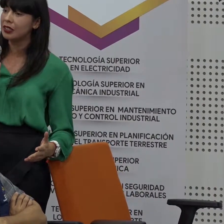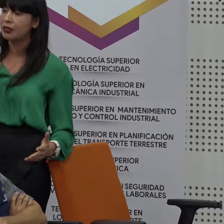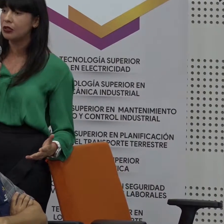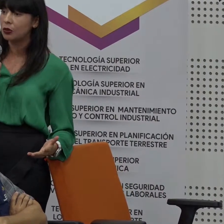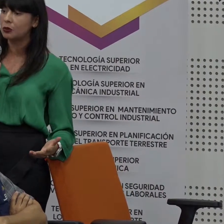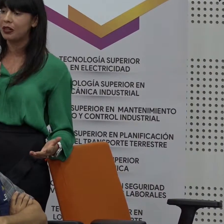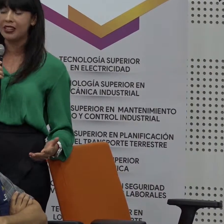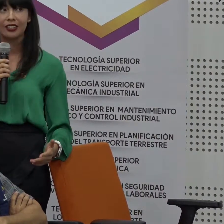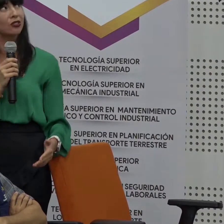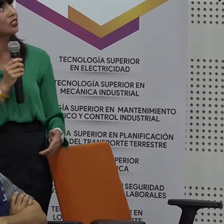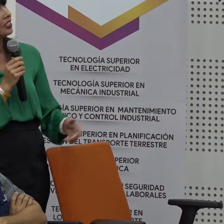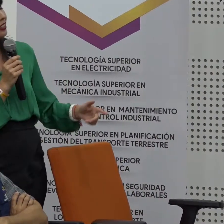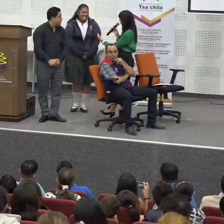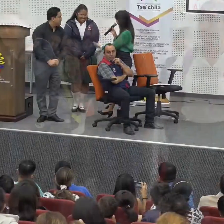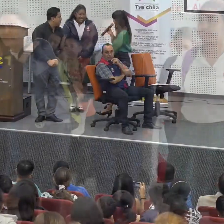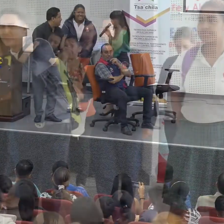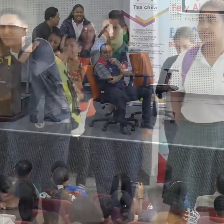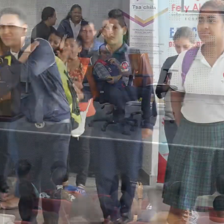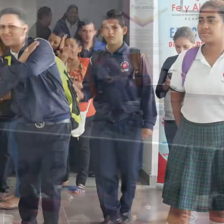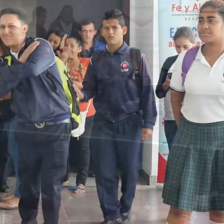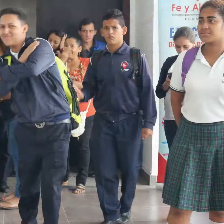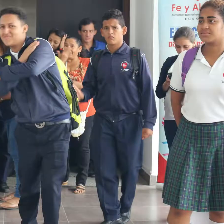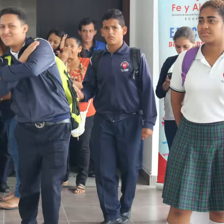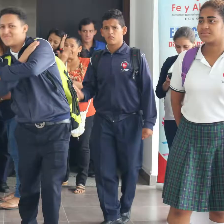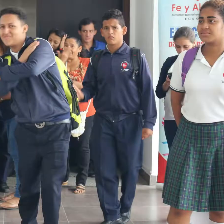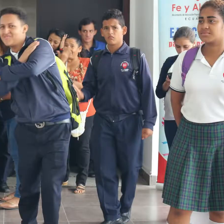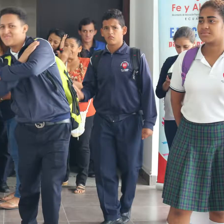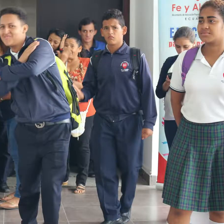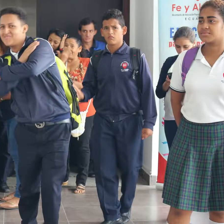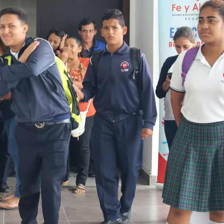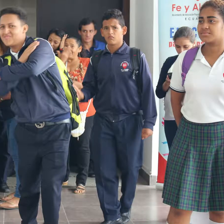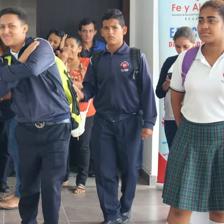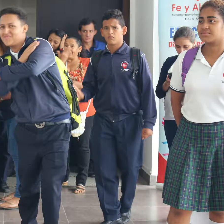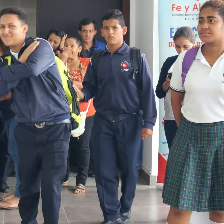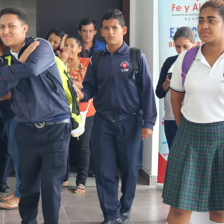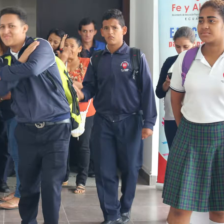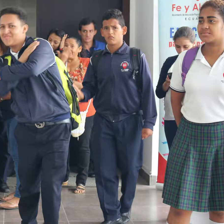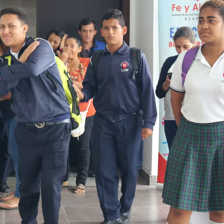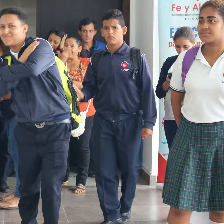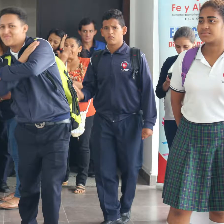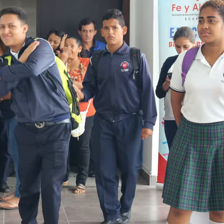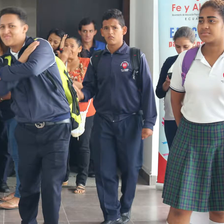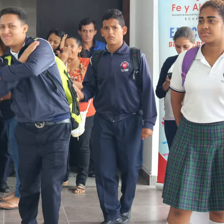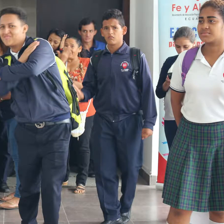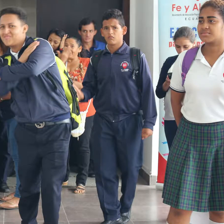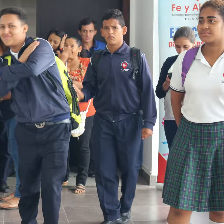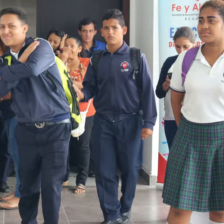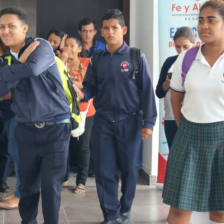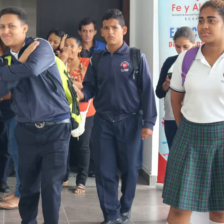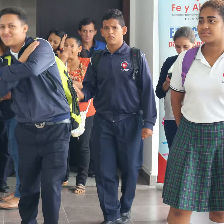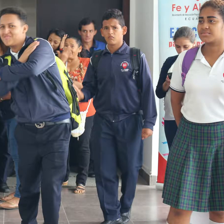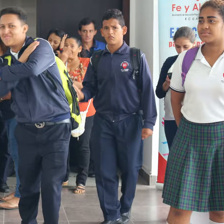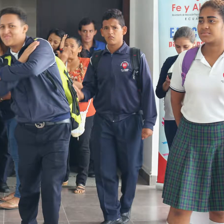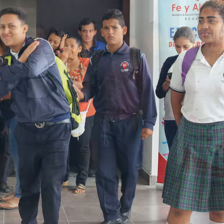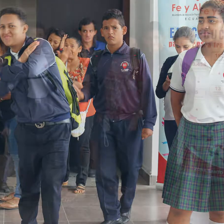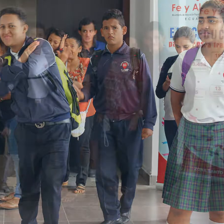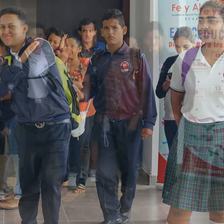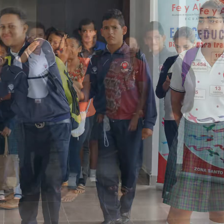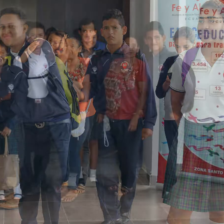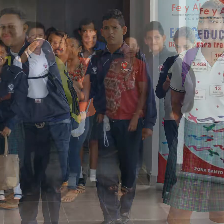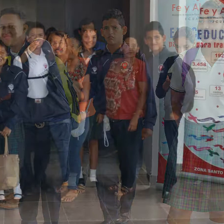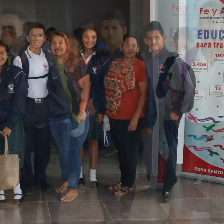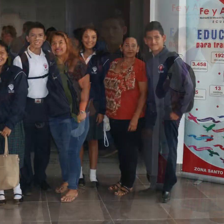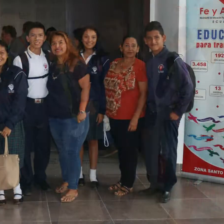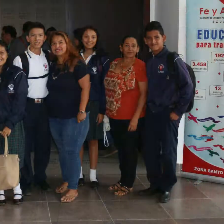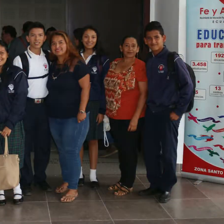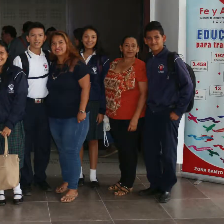ellos este evento es para ellos ¿sí? la pregunta y ese es el aporte que ustedes hacen a este proceso es ¿cuáles son tus sueños con